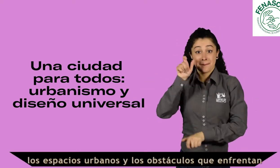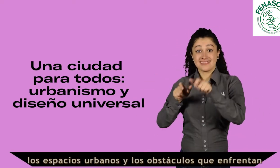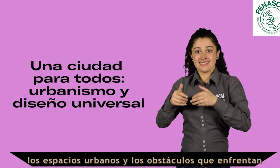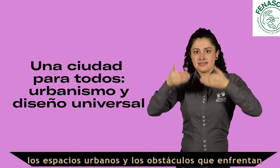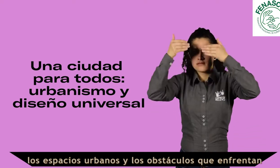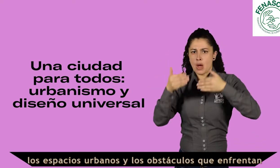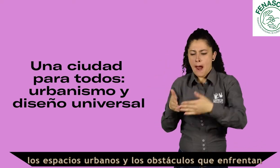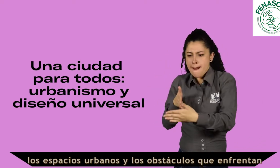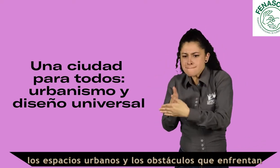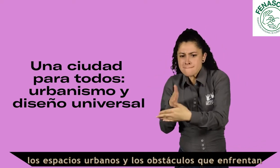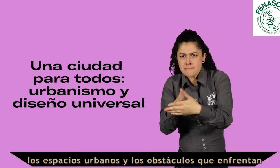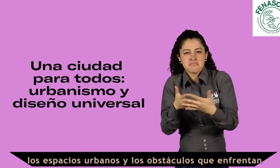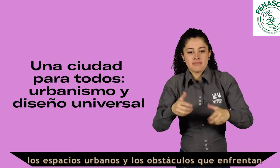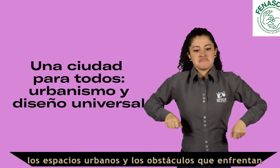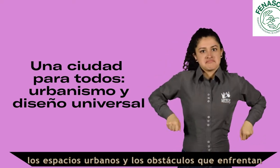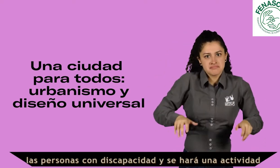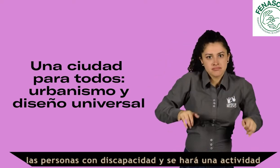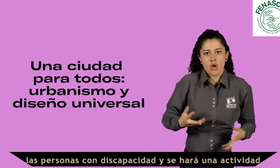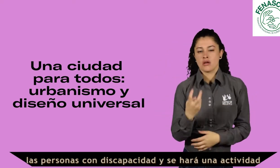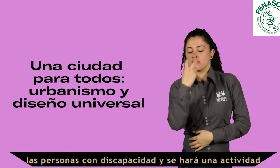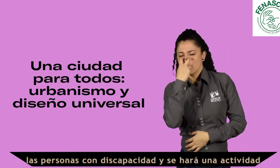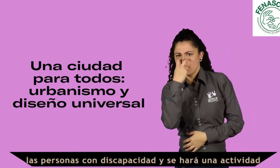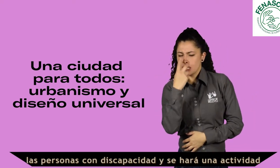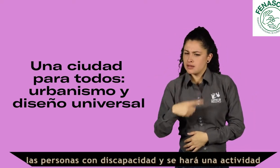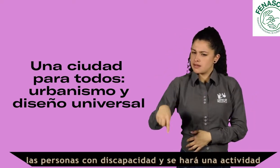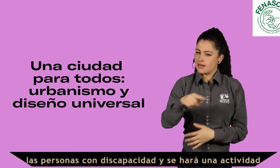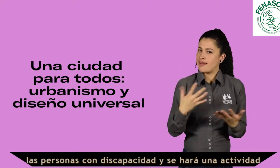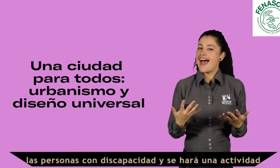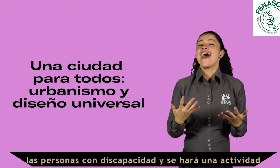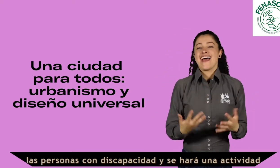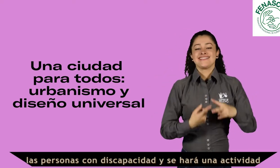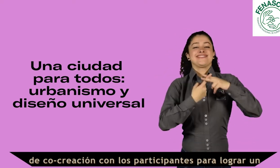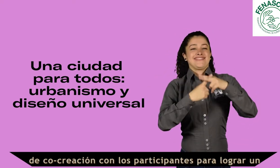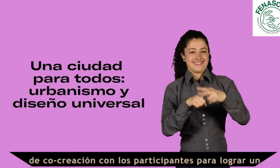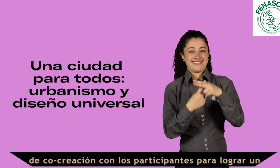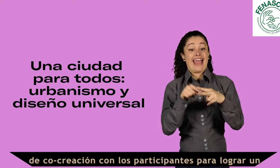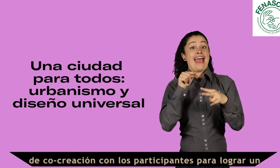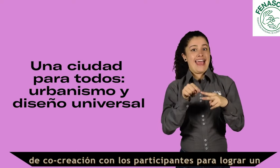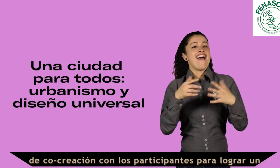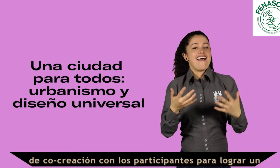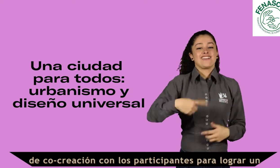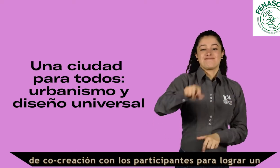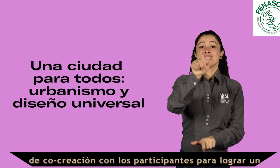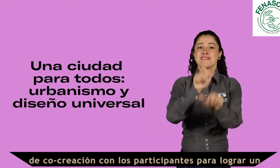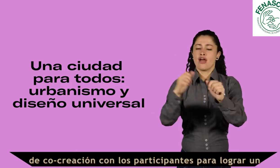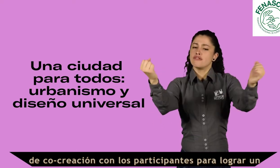espacios urbanos y los obstáculos que enfrentan las personas con discapacidad. Y será una actividad de co-creación con los participantes para